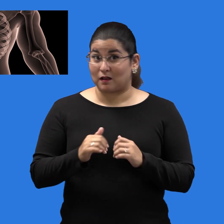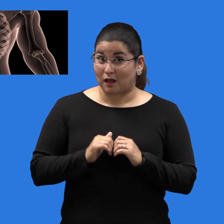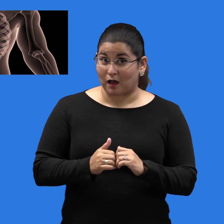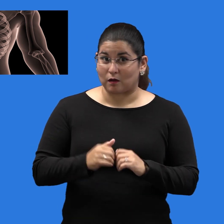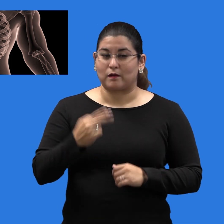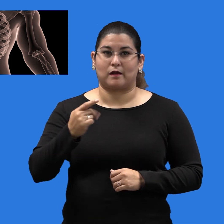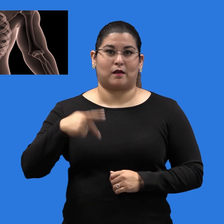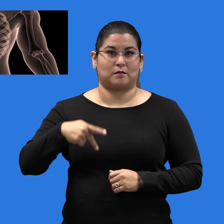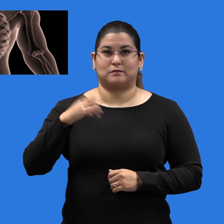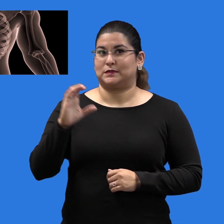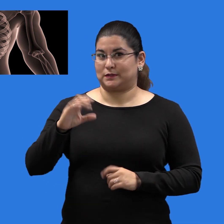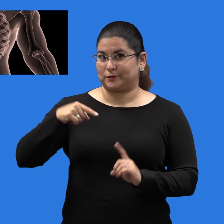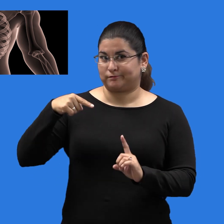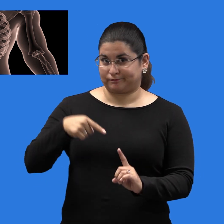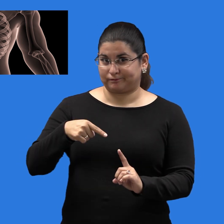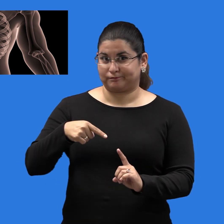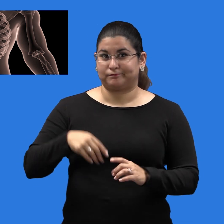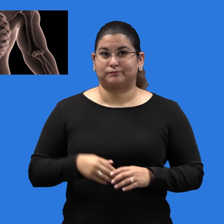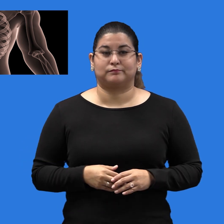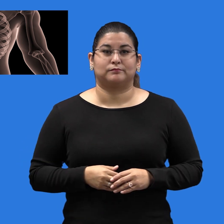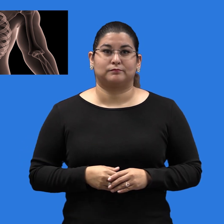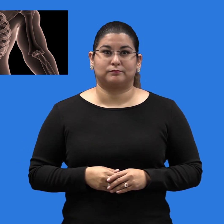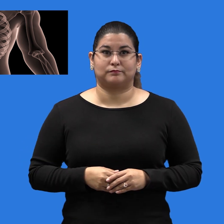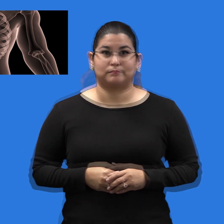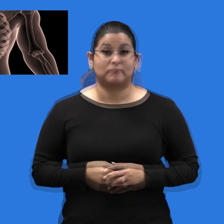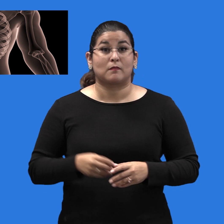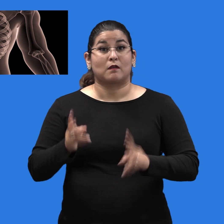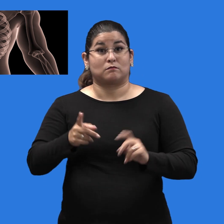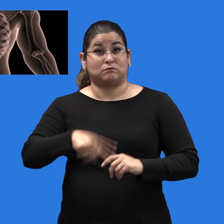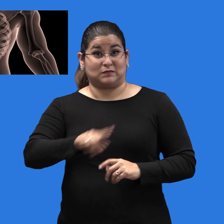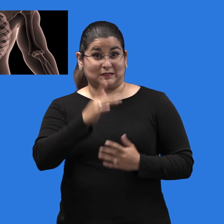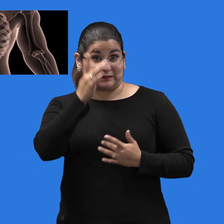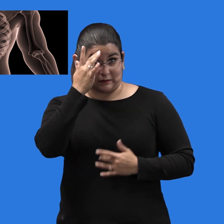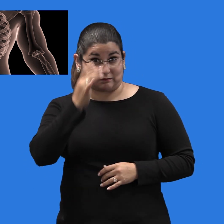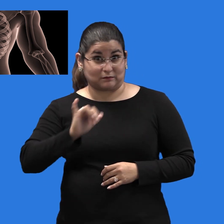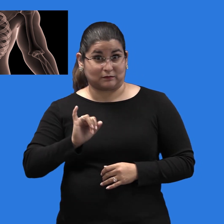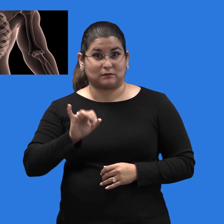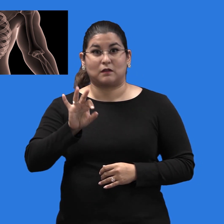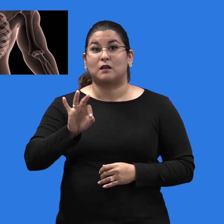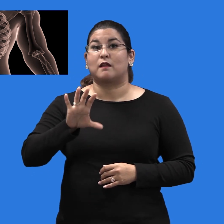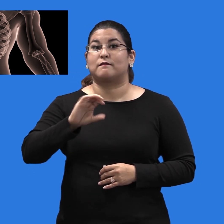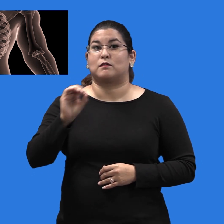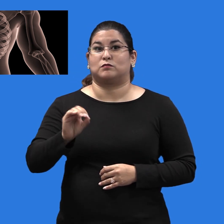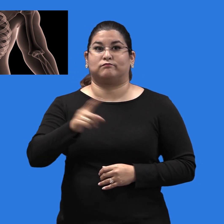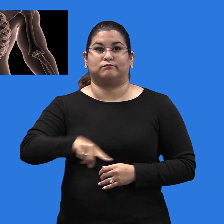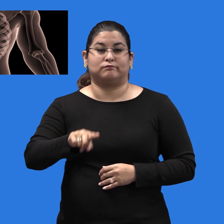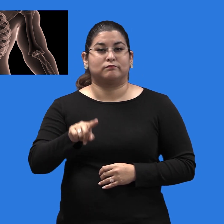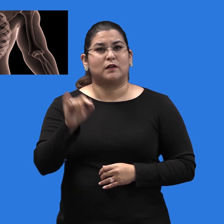de los casos. El tratamiento oportuno es importante para prevenir el daño al hígado y que